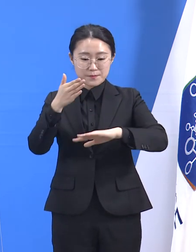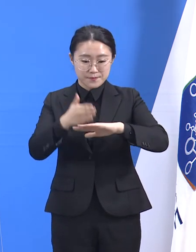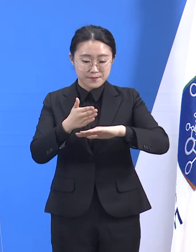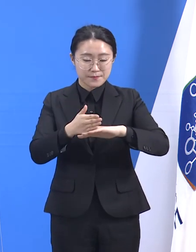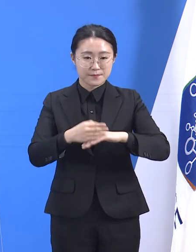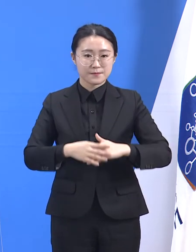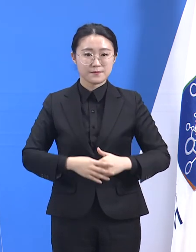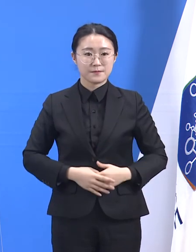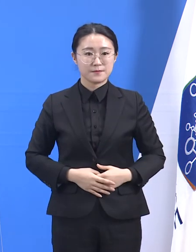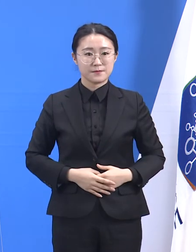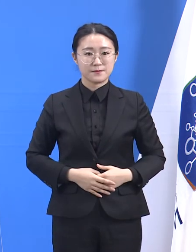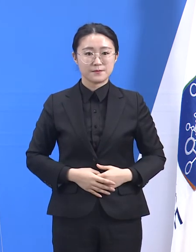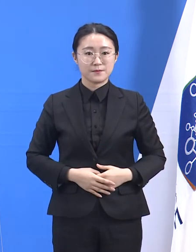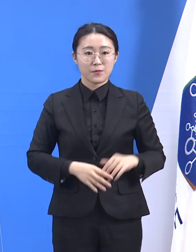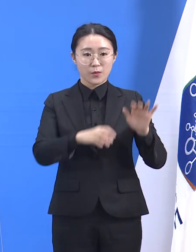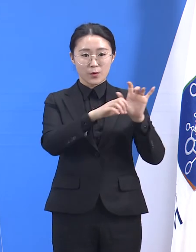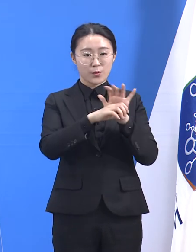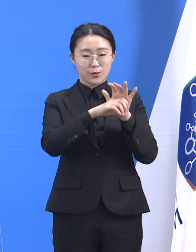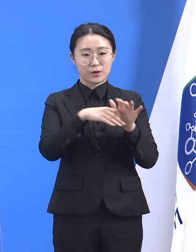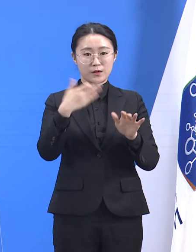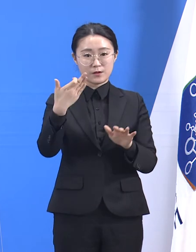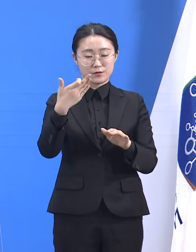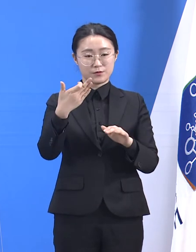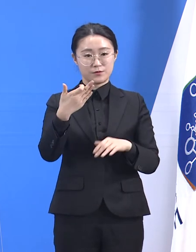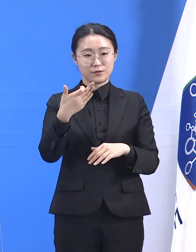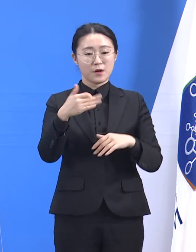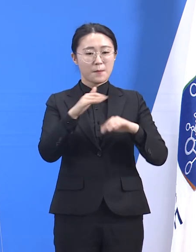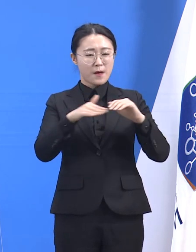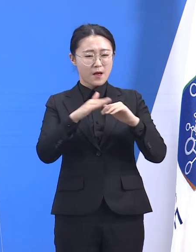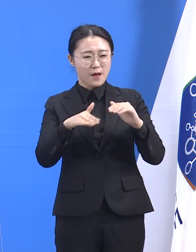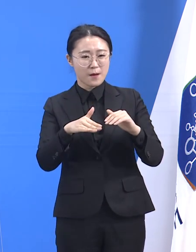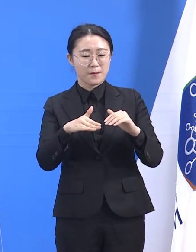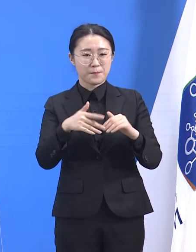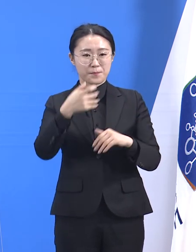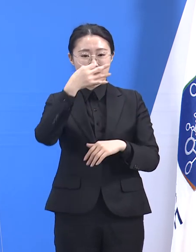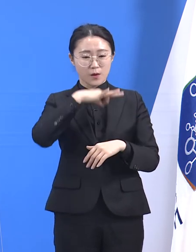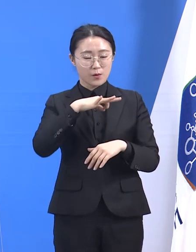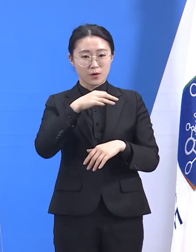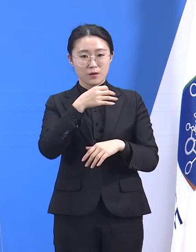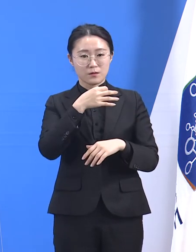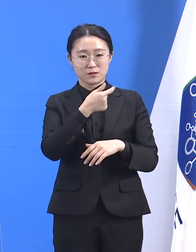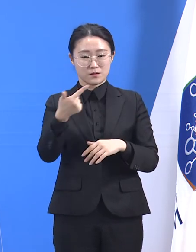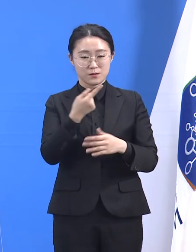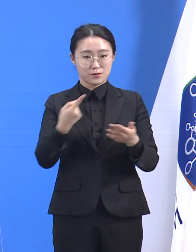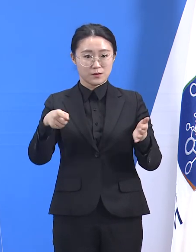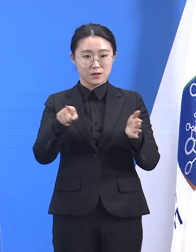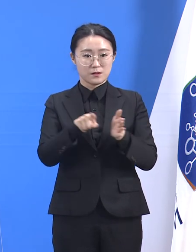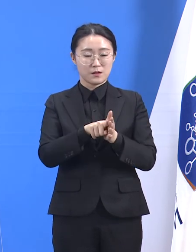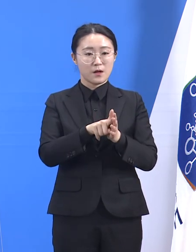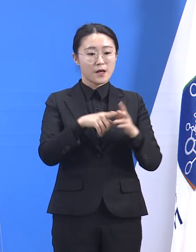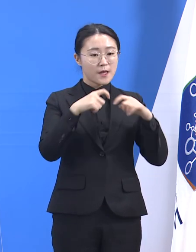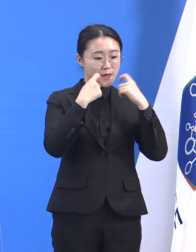코로나19의 효과적 대응을 위해서는 공공과 민간 부분의 유기적인 협력이 필수적입니다.